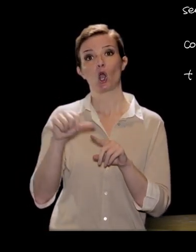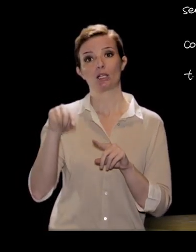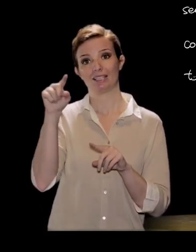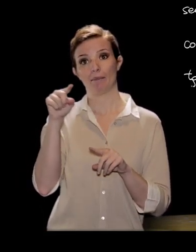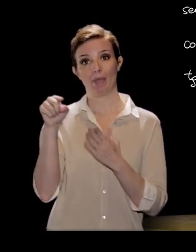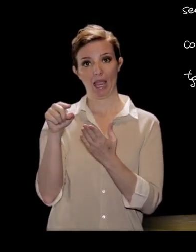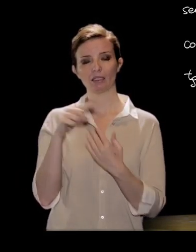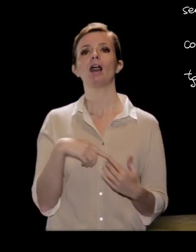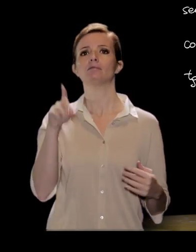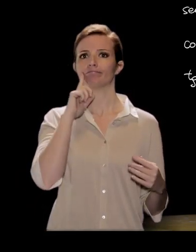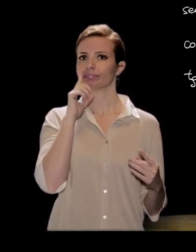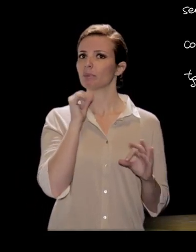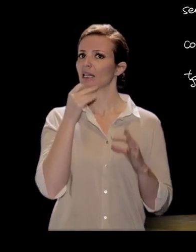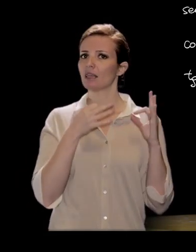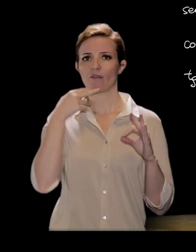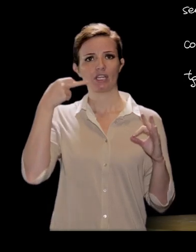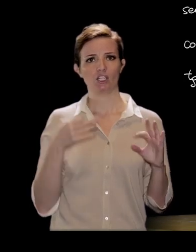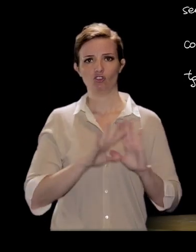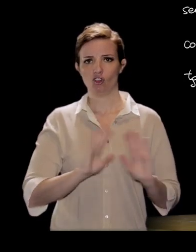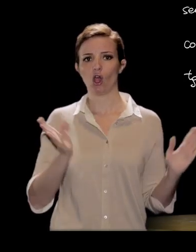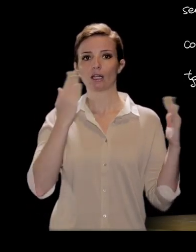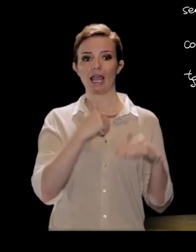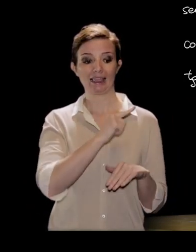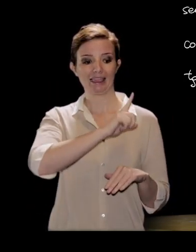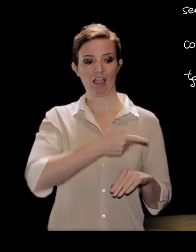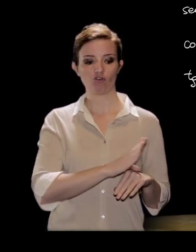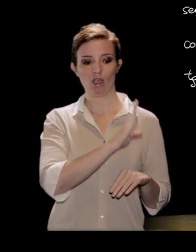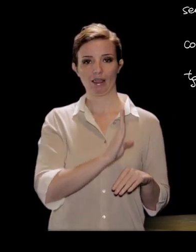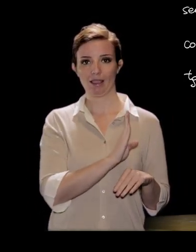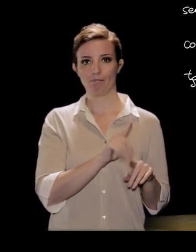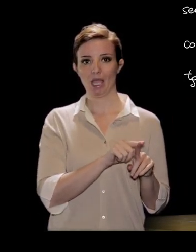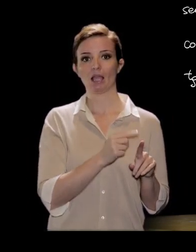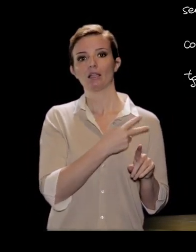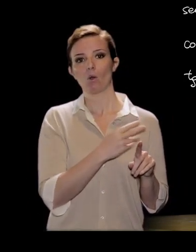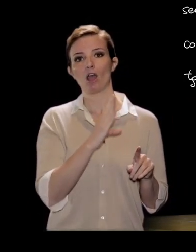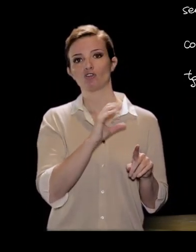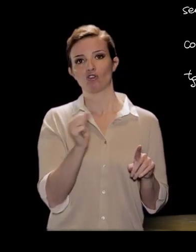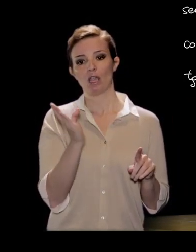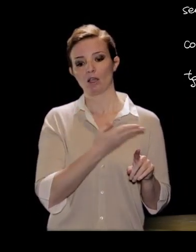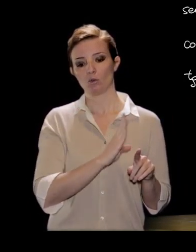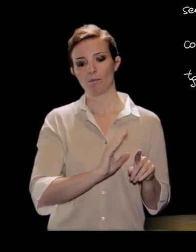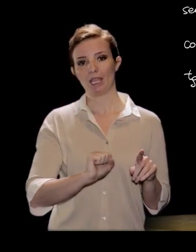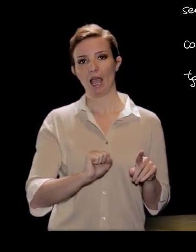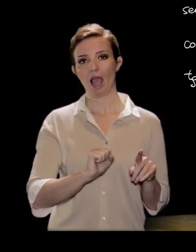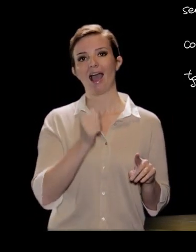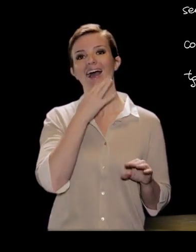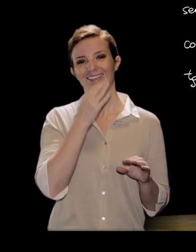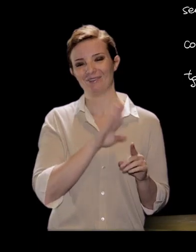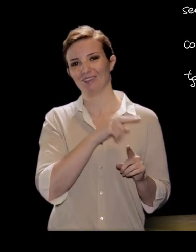Sempre per definizione, la tangente, altro non è che CA su BA, e quindi pari a B fratto